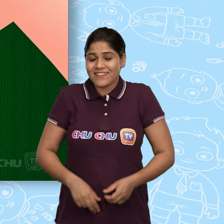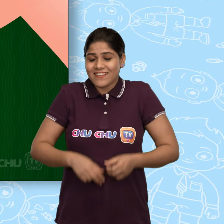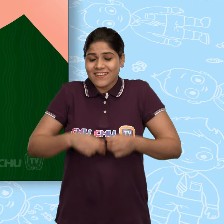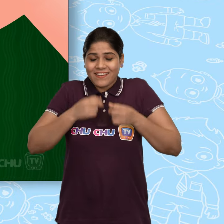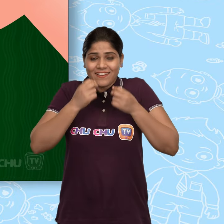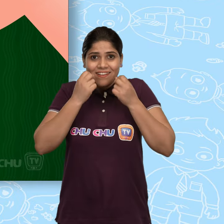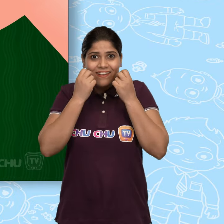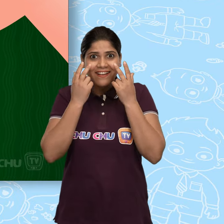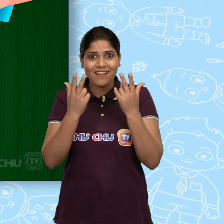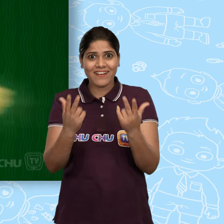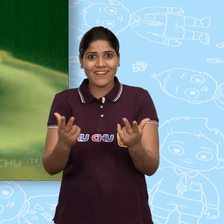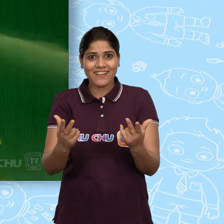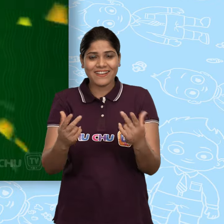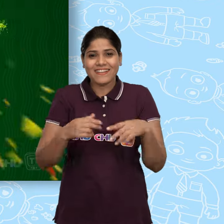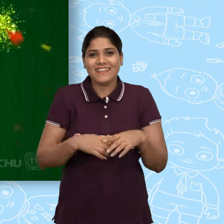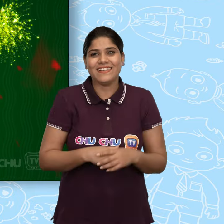जा सप्राइज